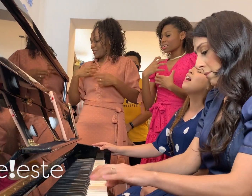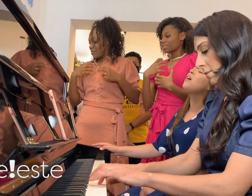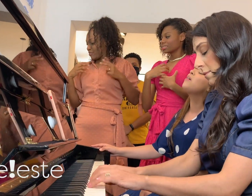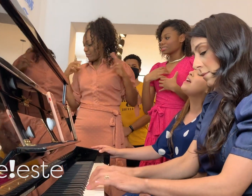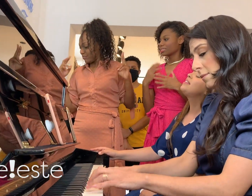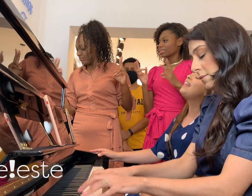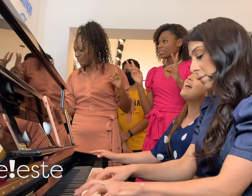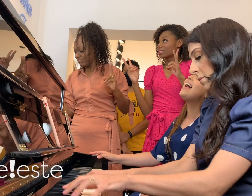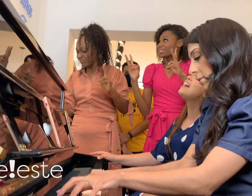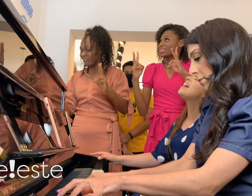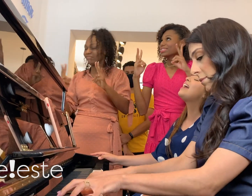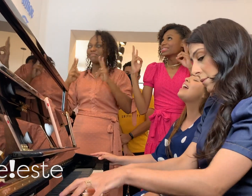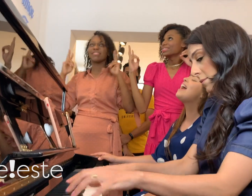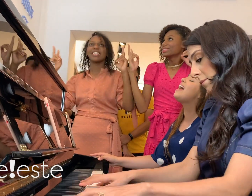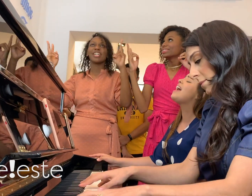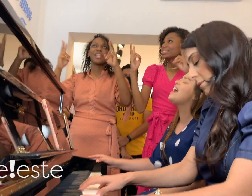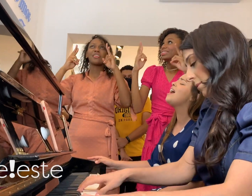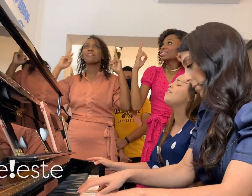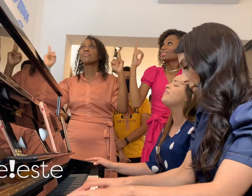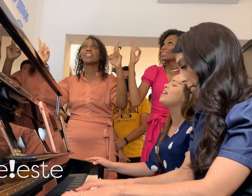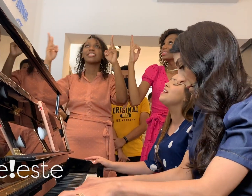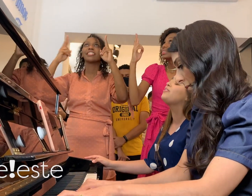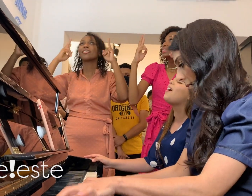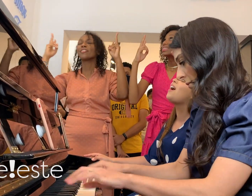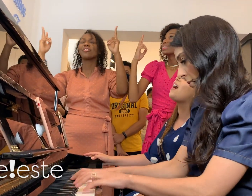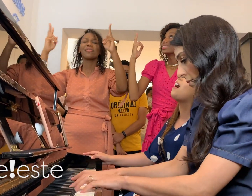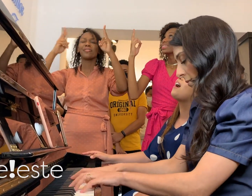Se Terei vitória